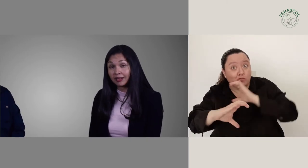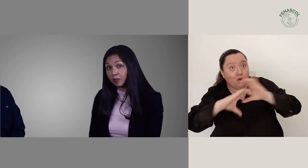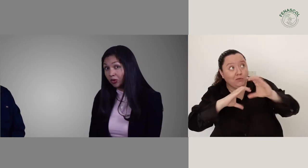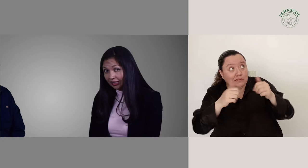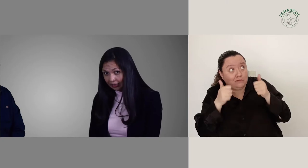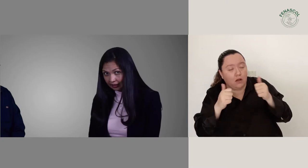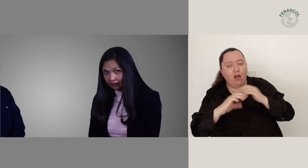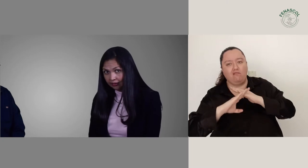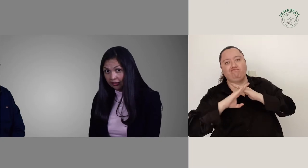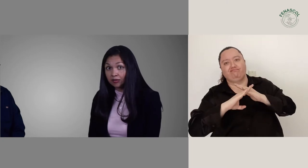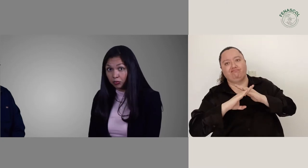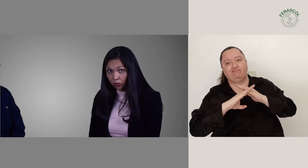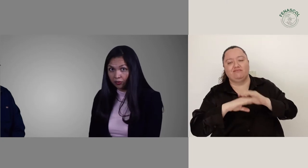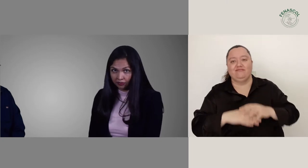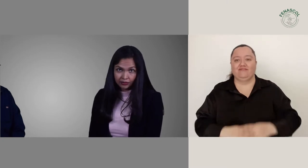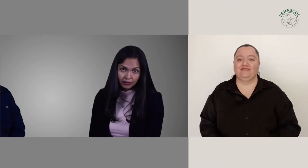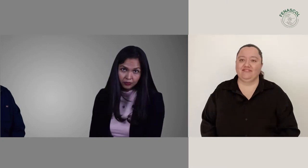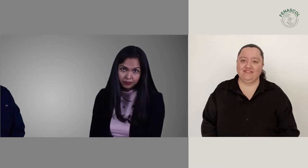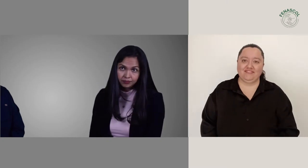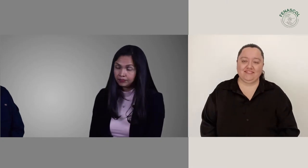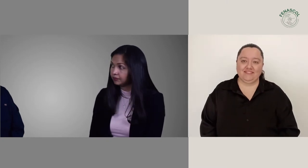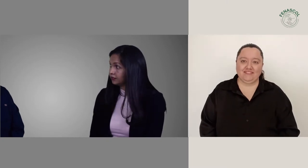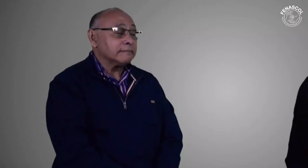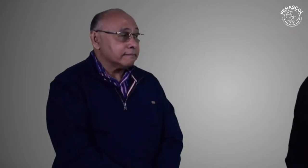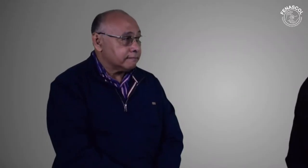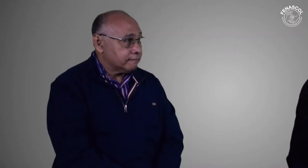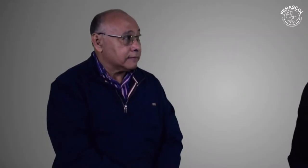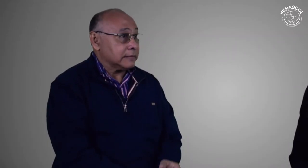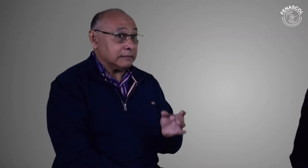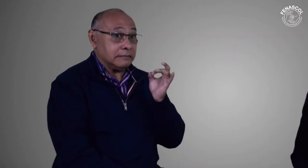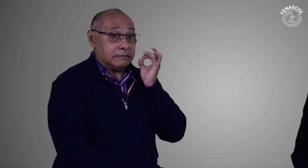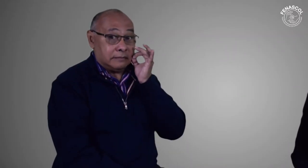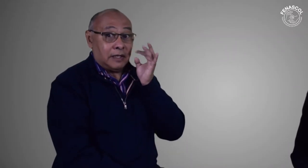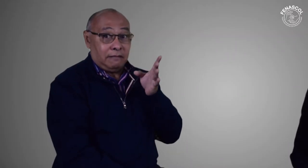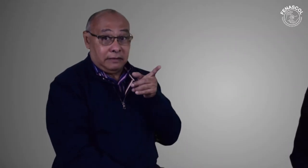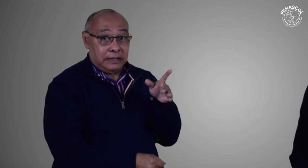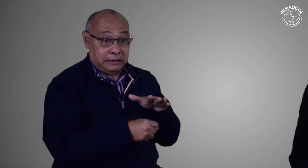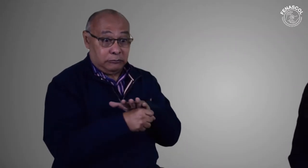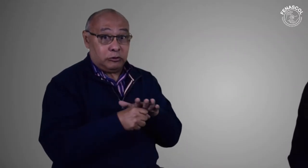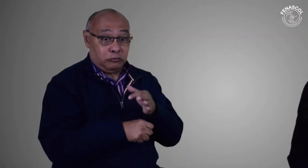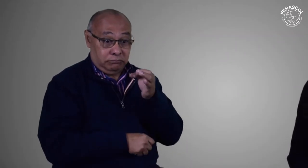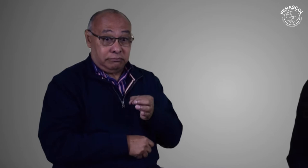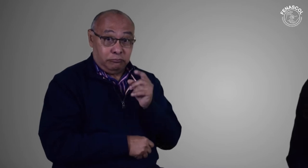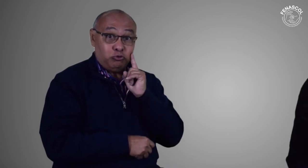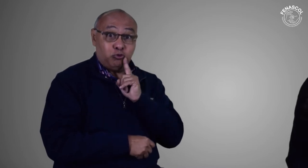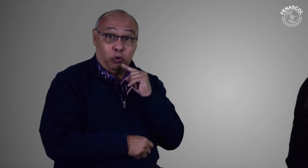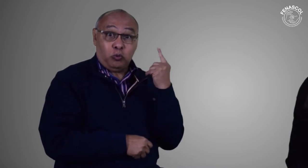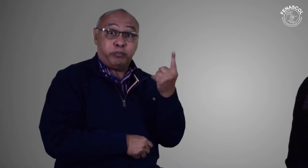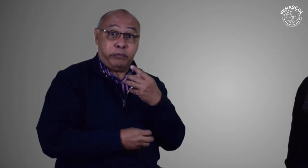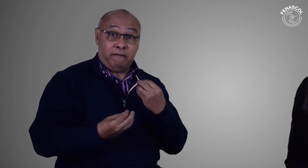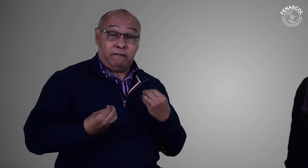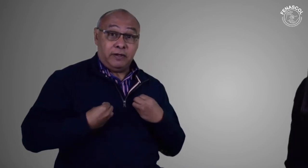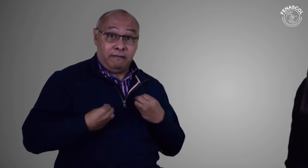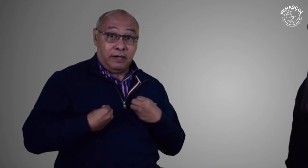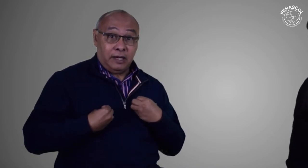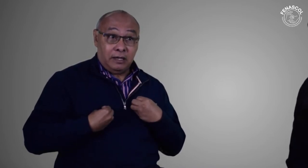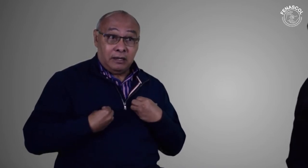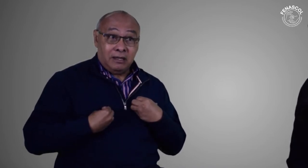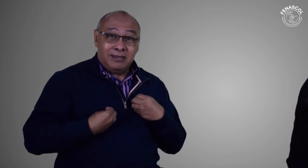de mortalidad que se pudo haber evitado. Es gravísima esa situación que pueden estar viviendo las